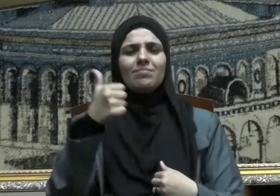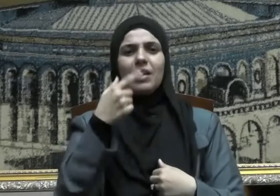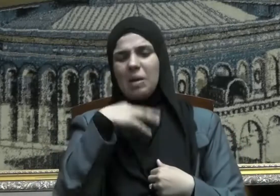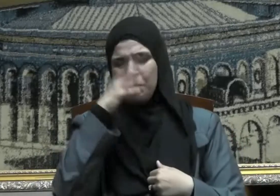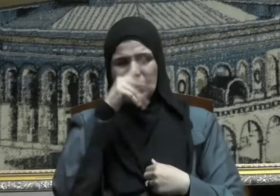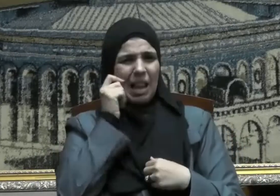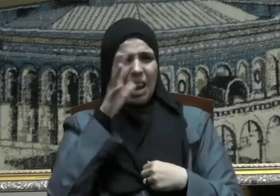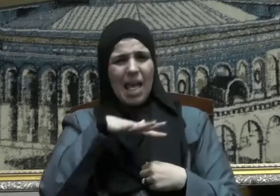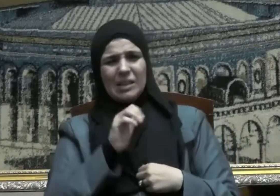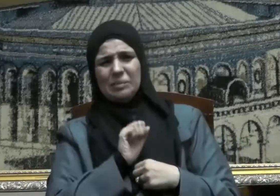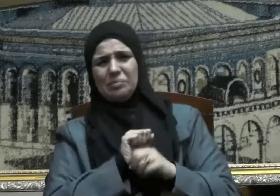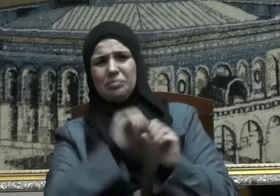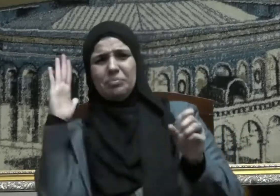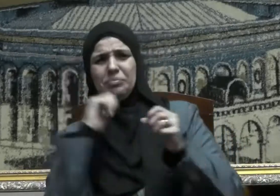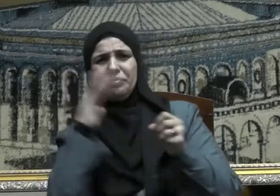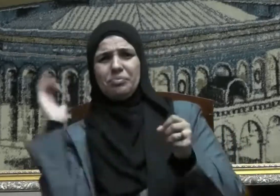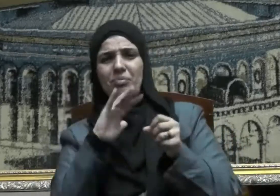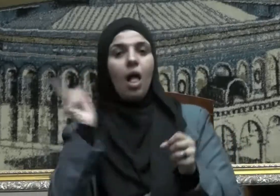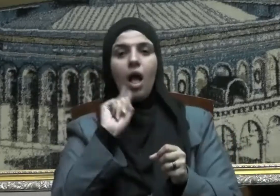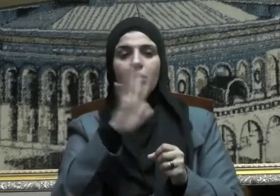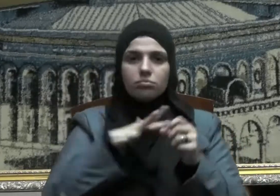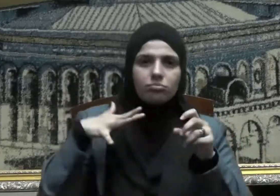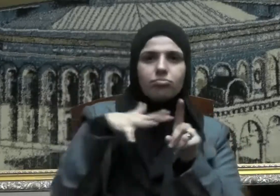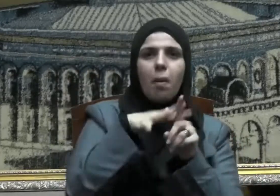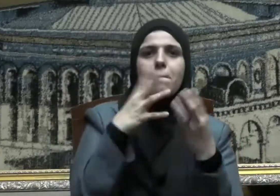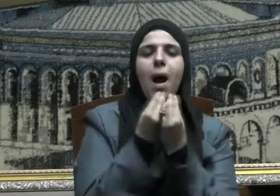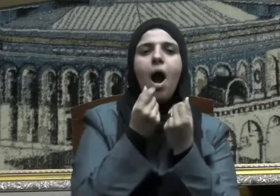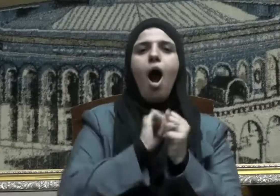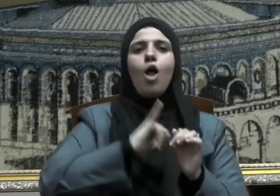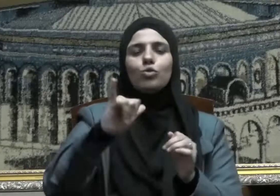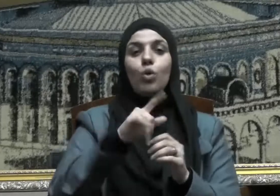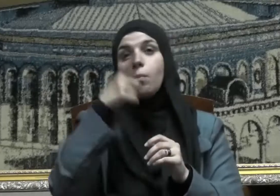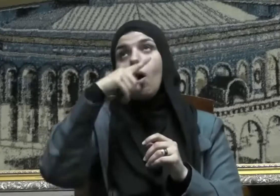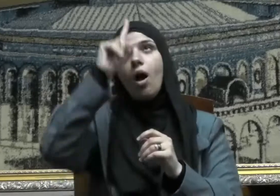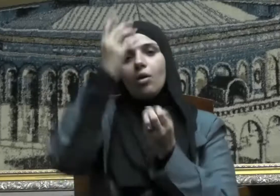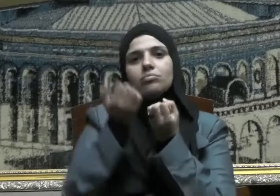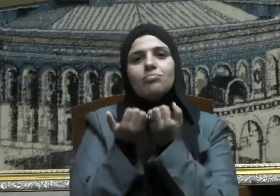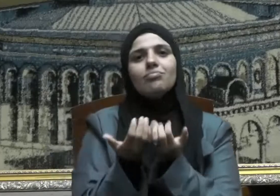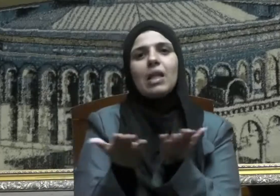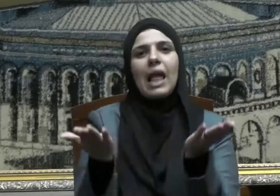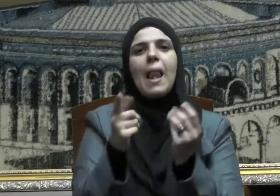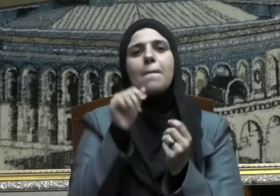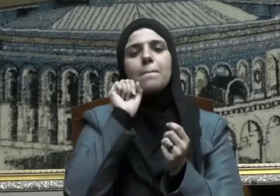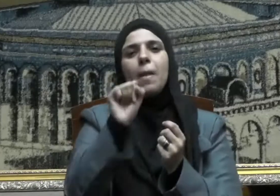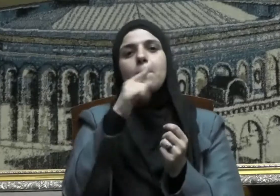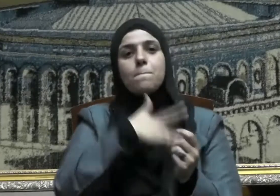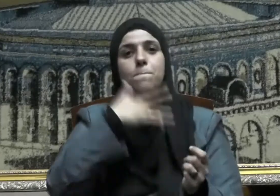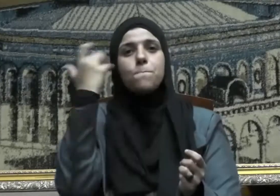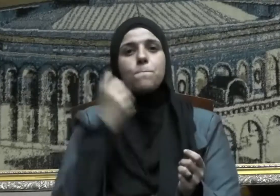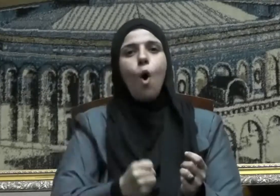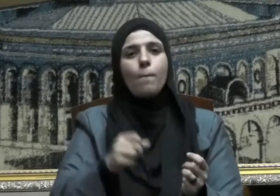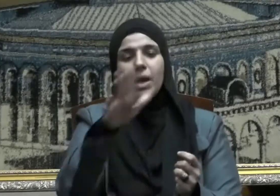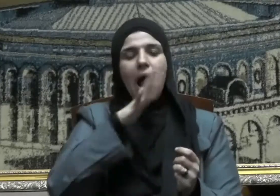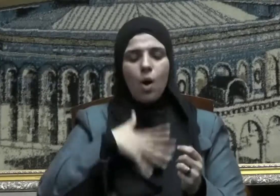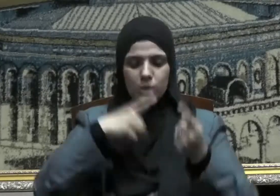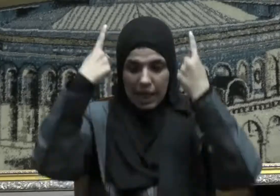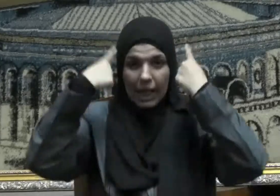لا ينفر الناس منه ولقد مدح الله عز وجل المؤمنين الحريصين على